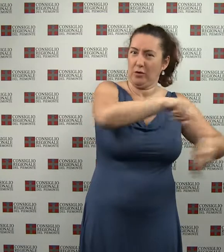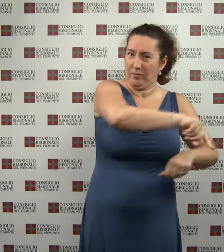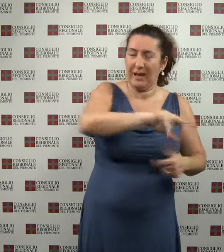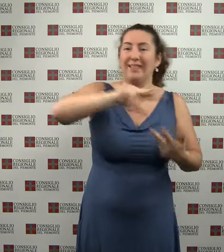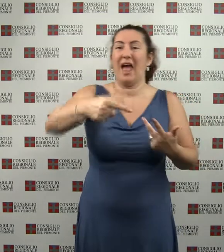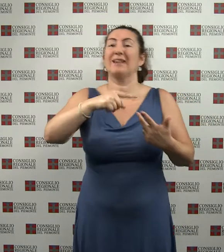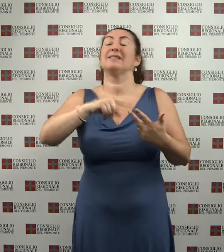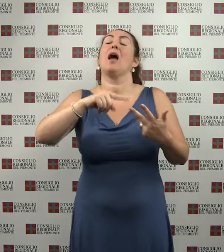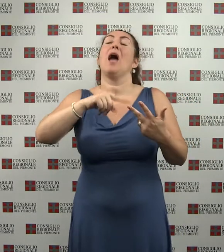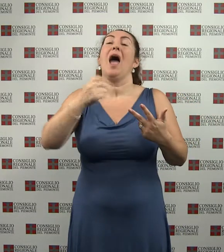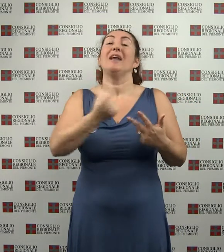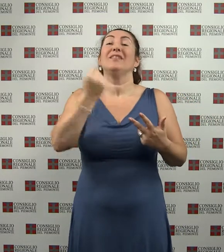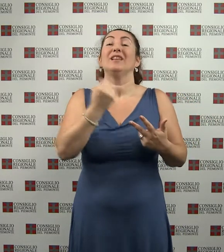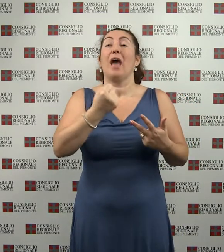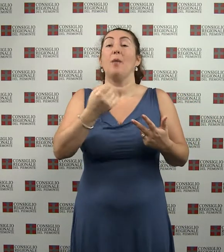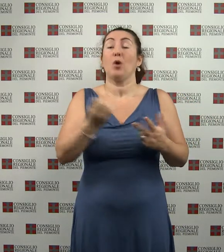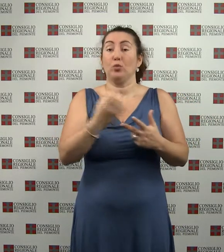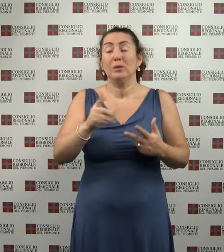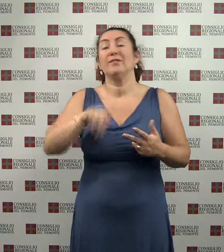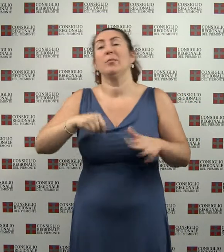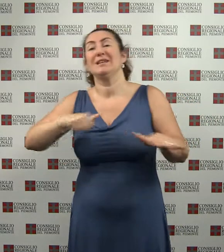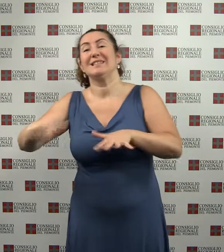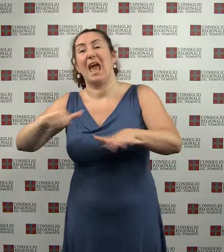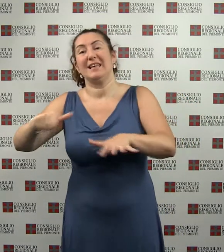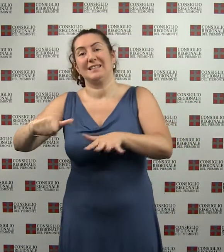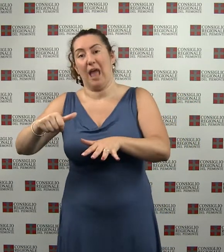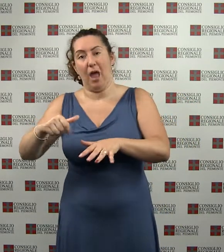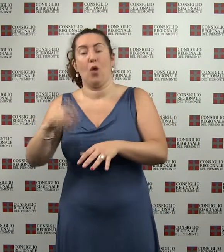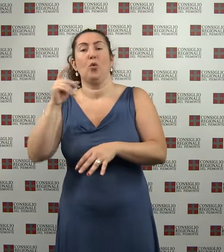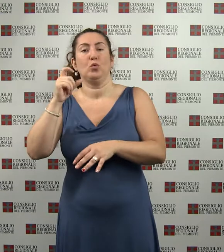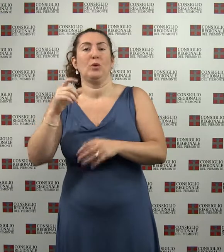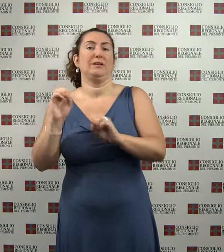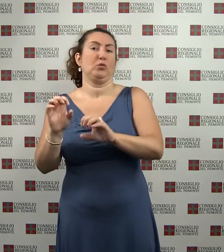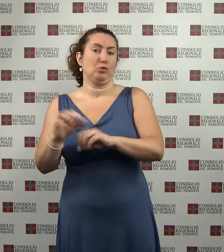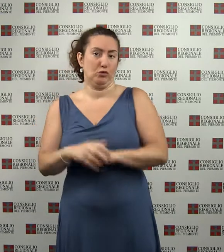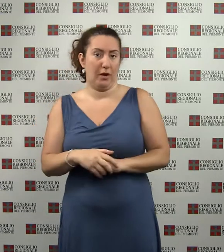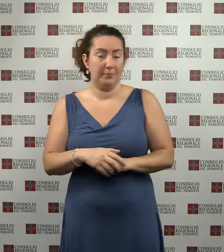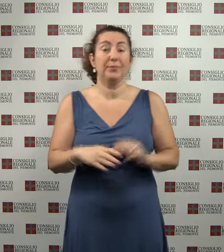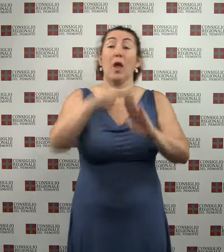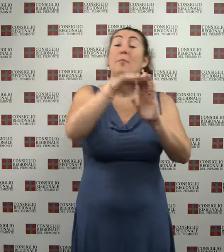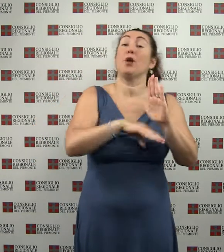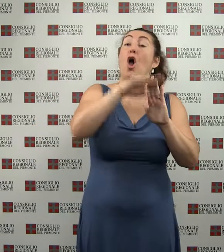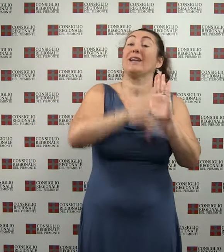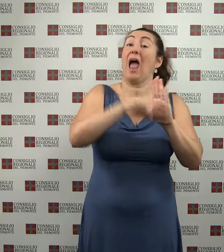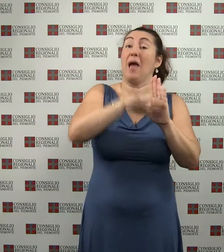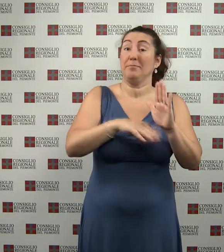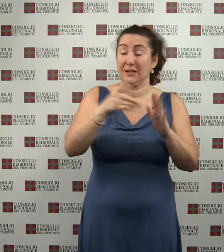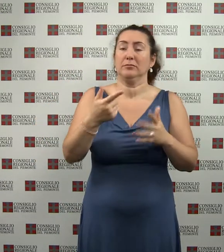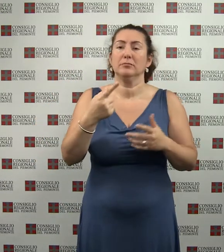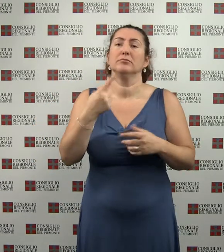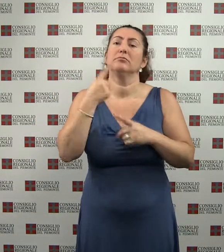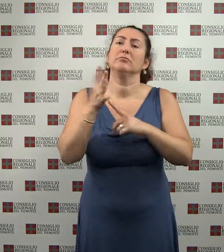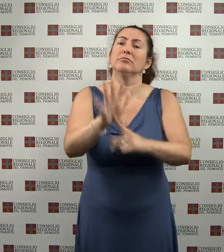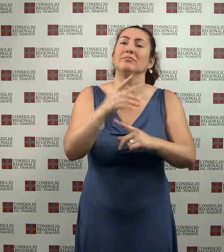Produttive e Sesta, Cultura e Istruzione. I programmi operativi sono stati illustrati dagli assessori Giuseppina De Santis, Attività